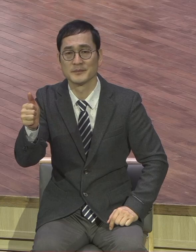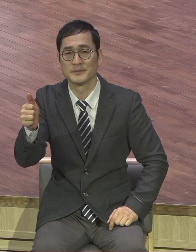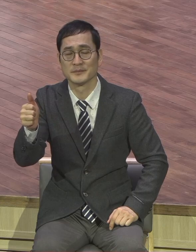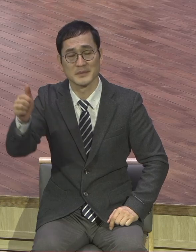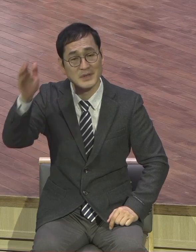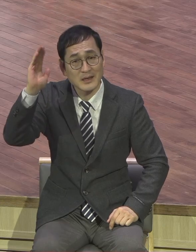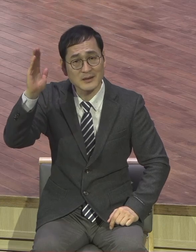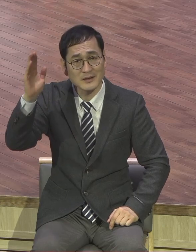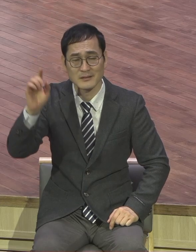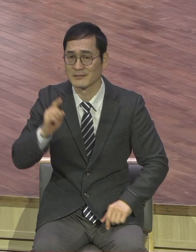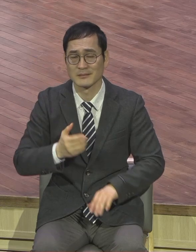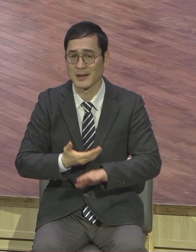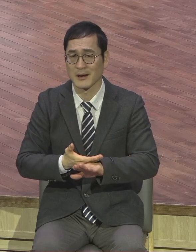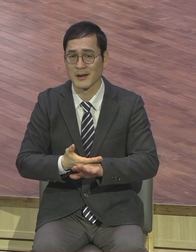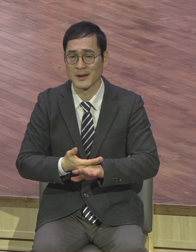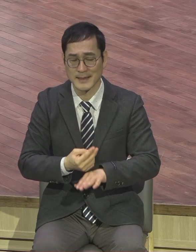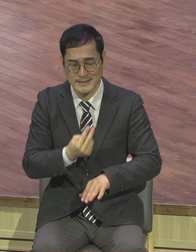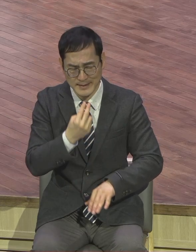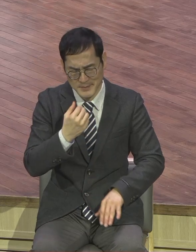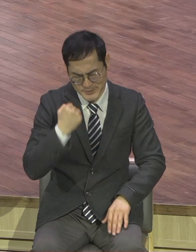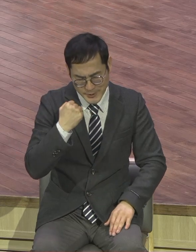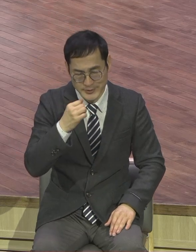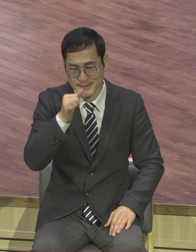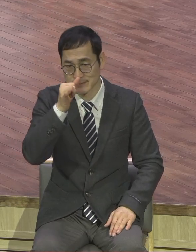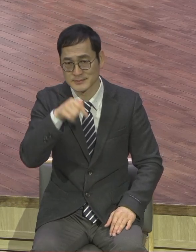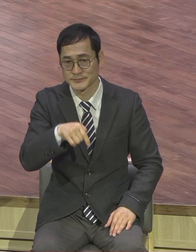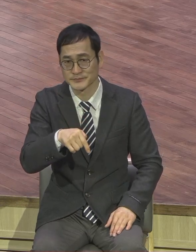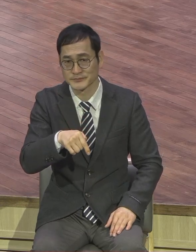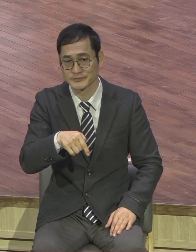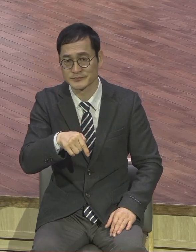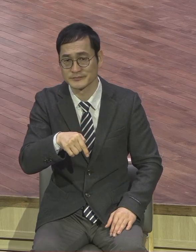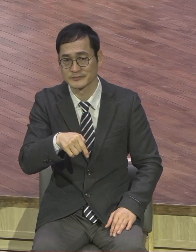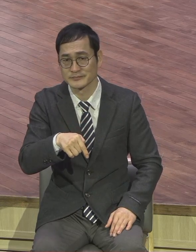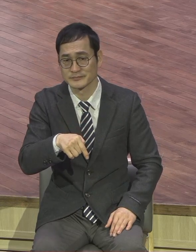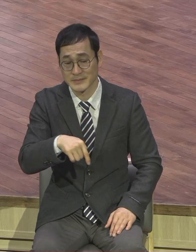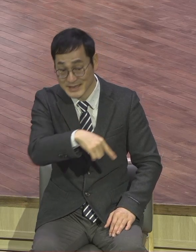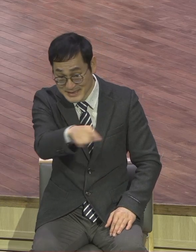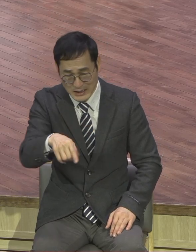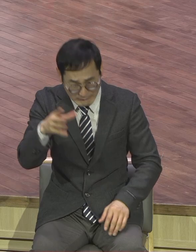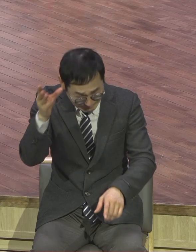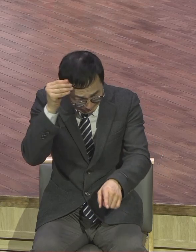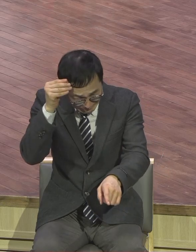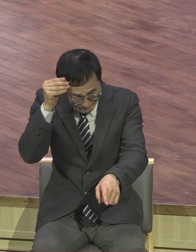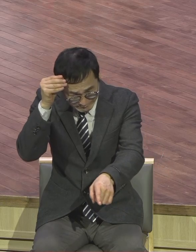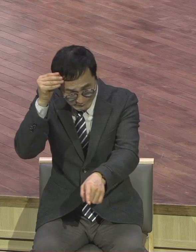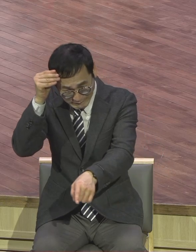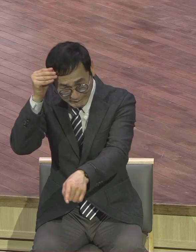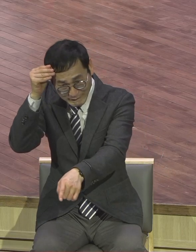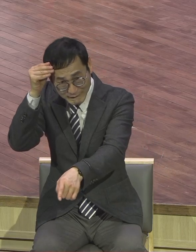그 어느 누구도 상상하지 못한 이들을 통해 아무것도 아닌 이들을 통해서